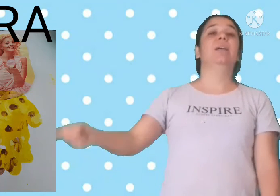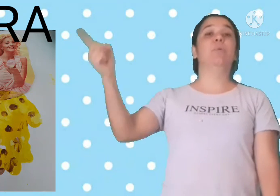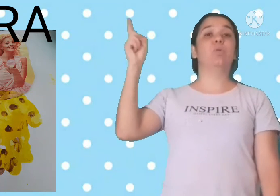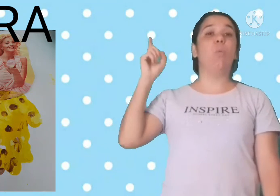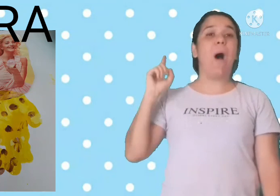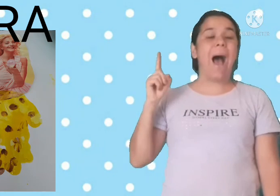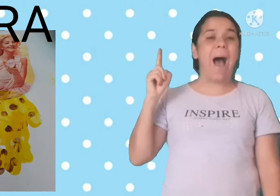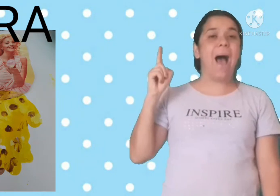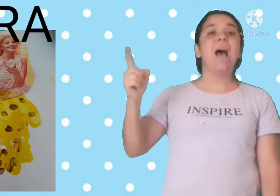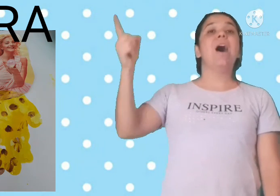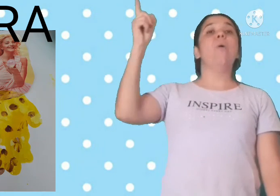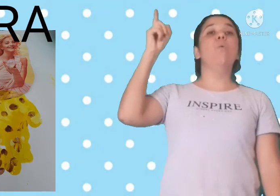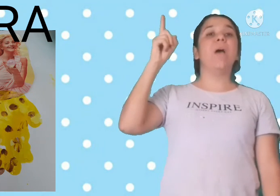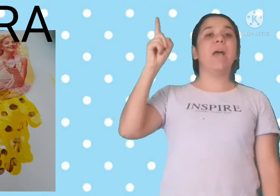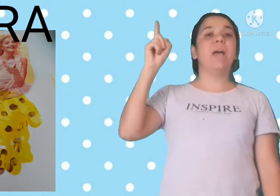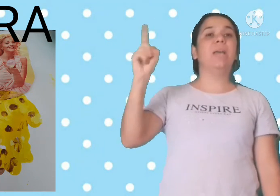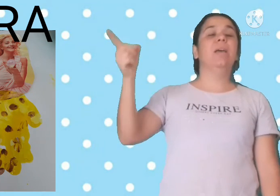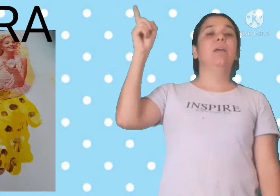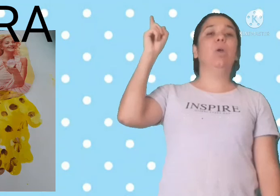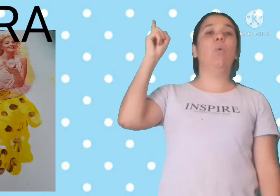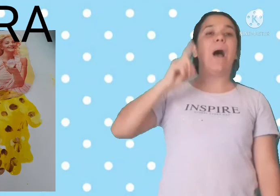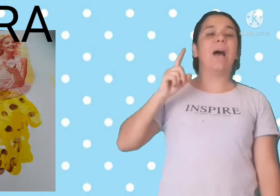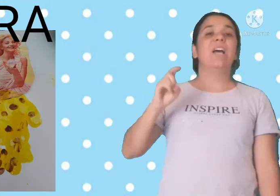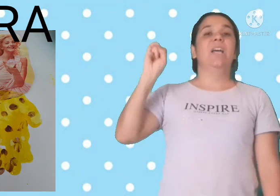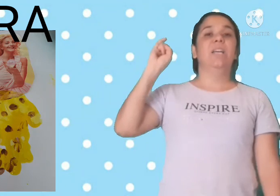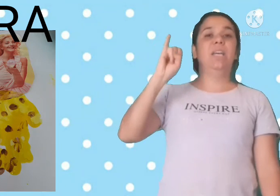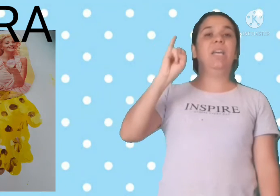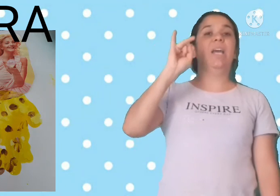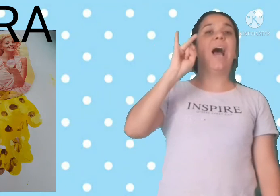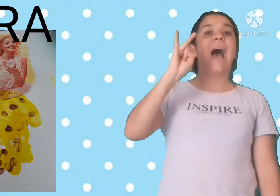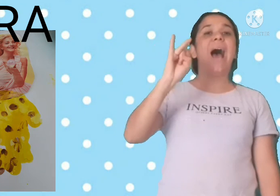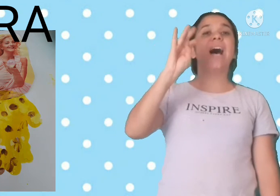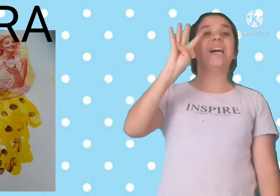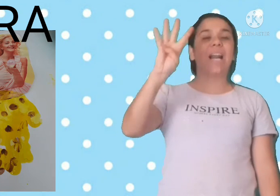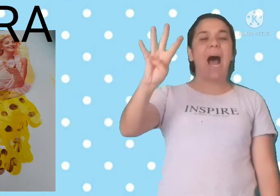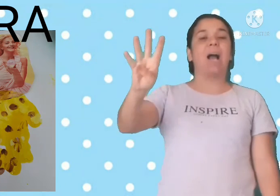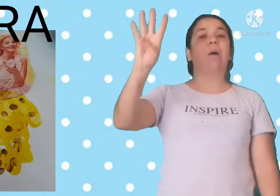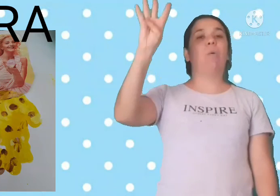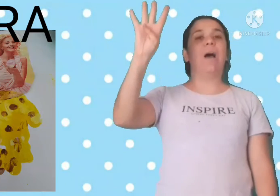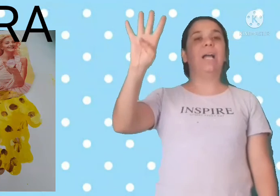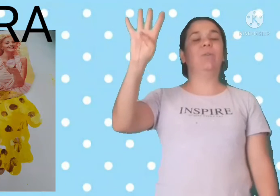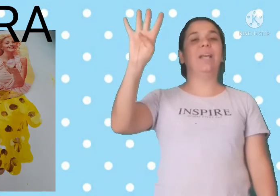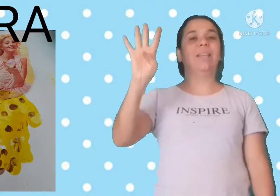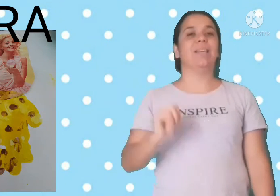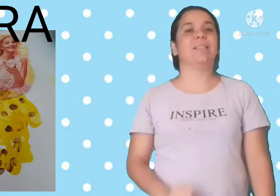depois o A, o R e o A. Iara. Quatro letrinhas.